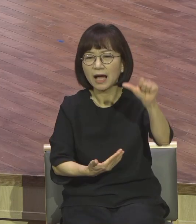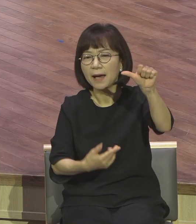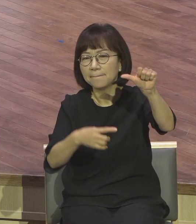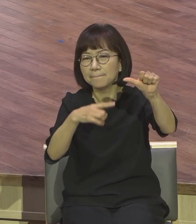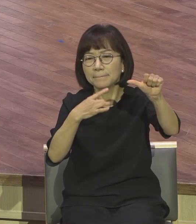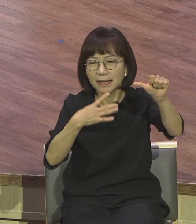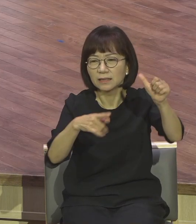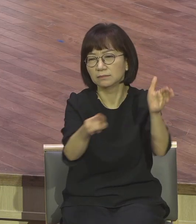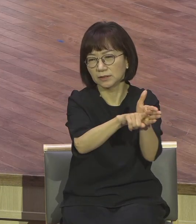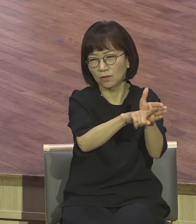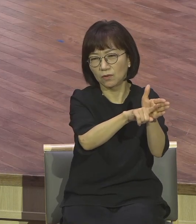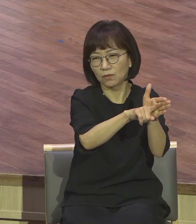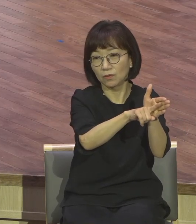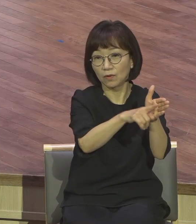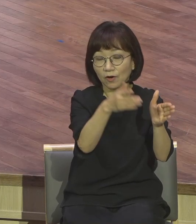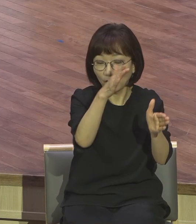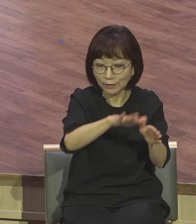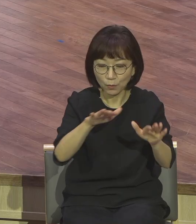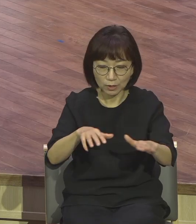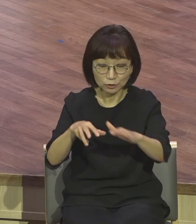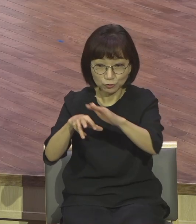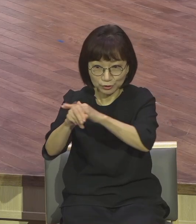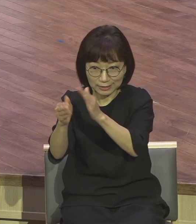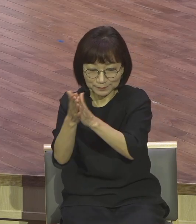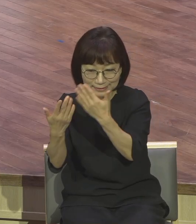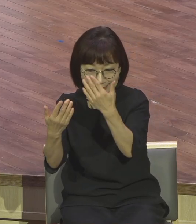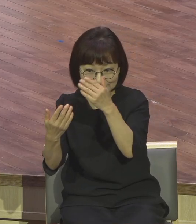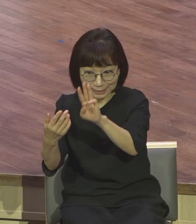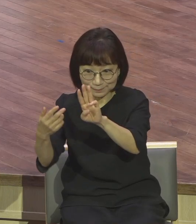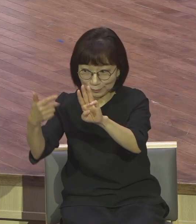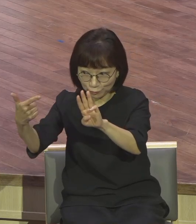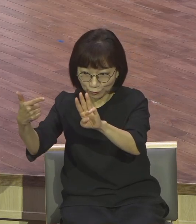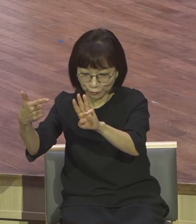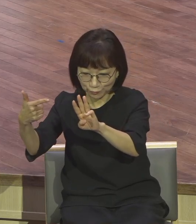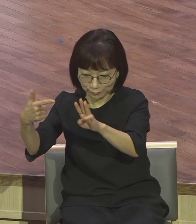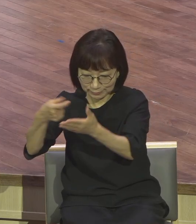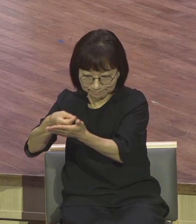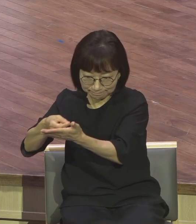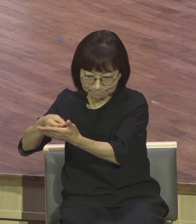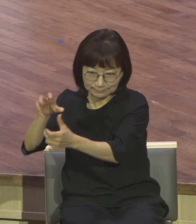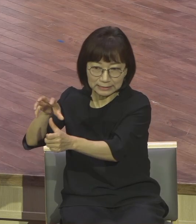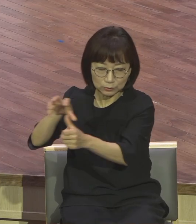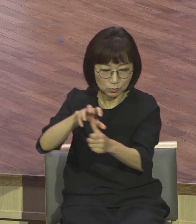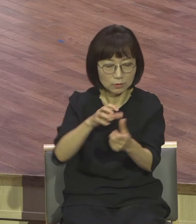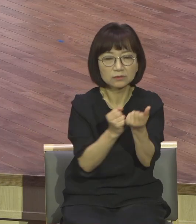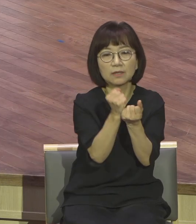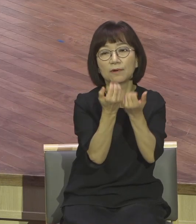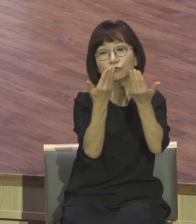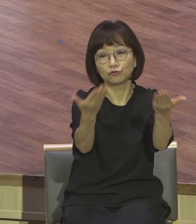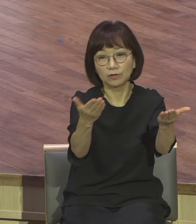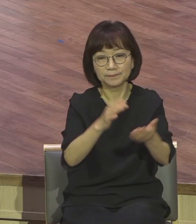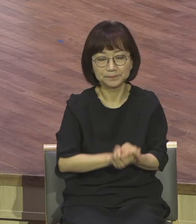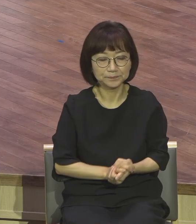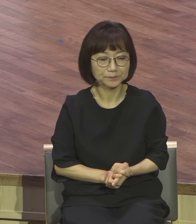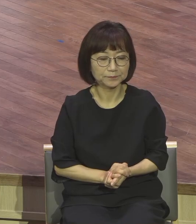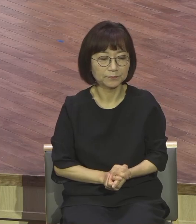3장 6절의 말씀을 인용하셔서 설명해 주었습니다. 모세가 호랩산에서 하나님을 만났을 때 하나님께서 자신을 가르쳐서